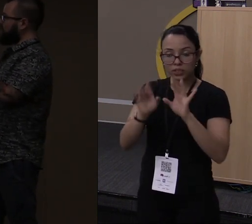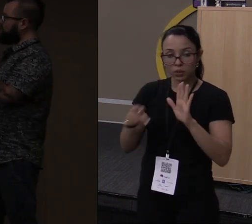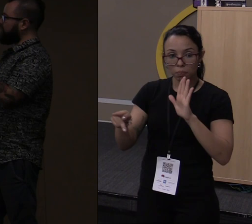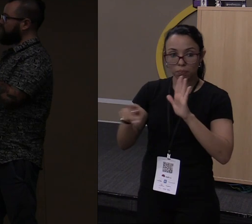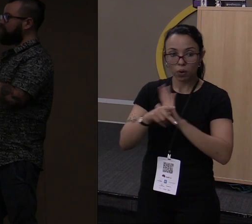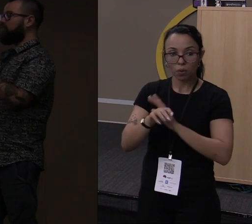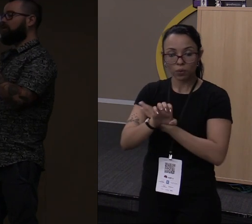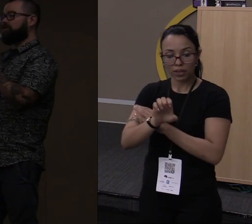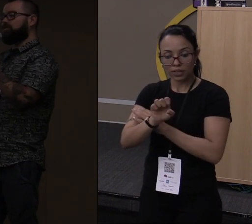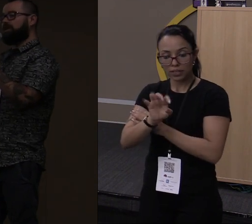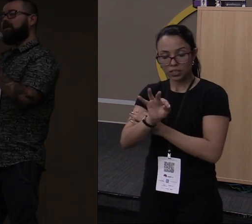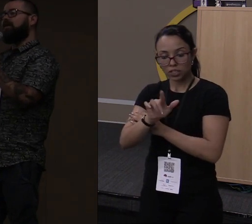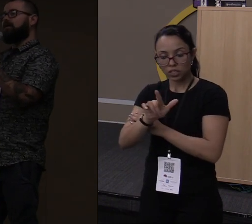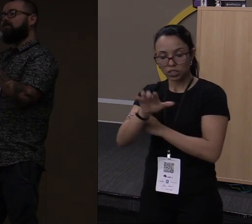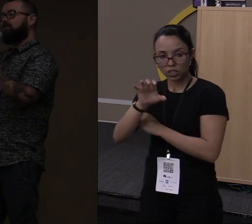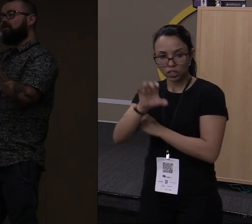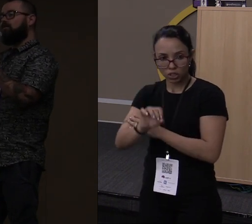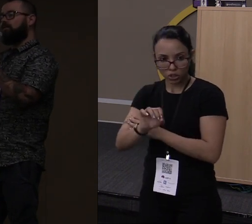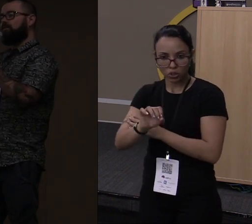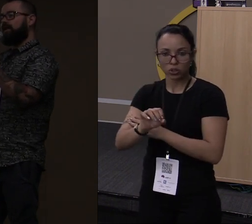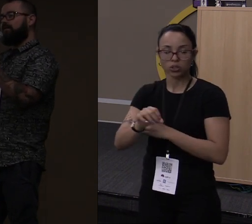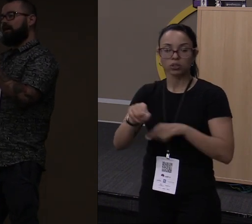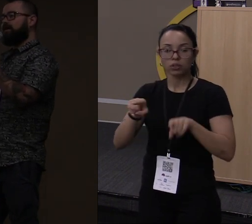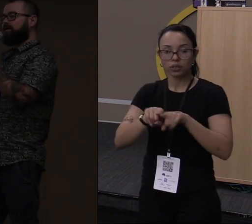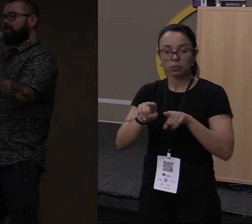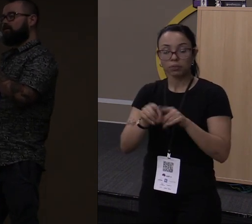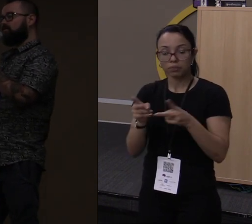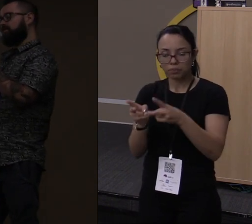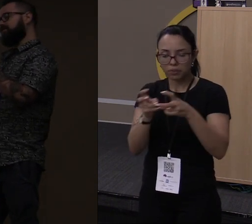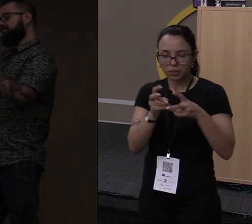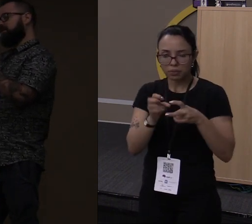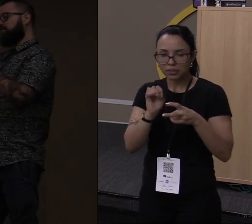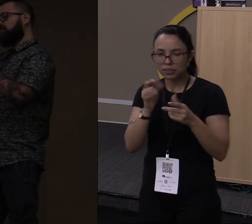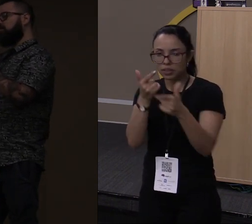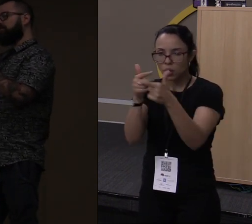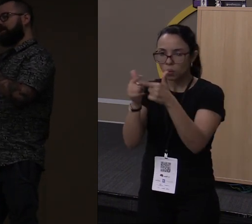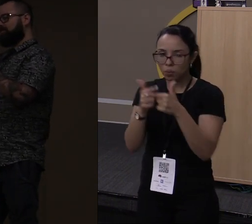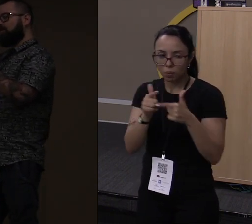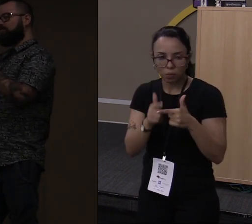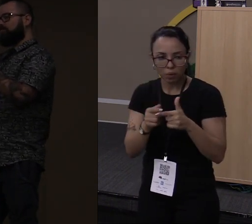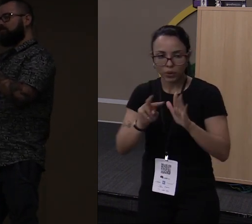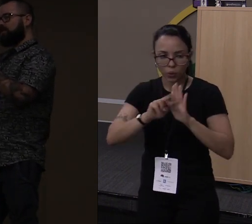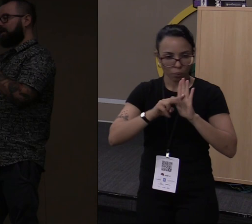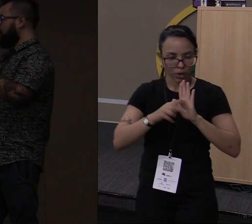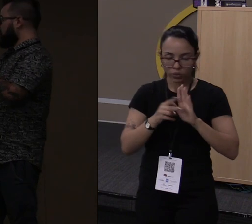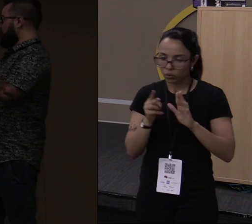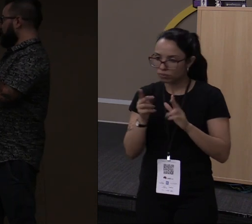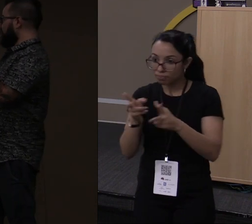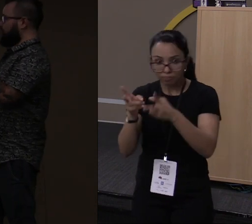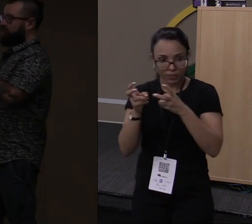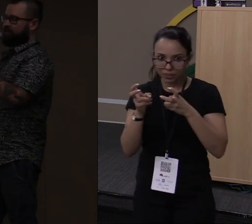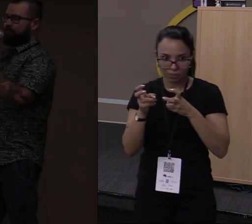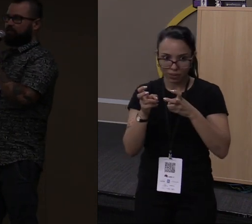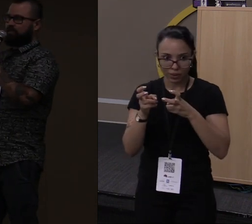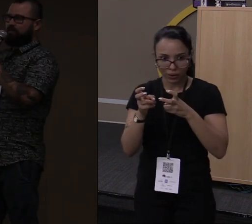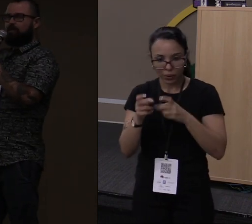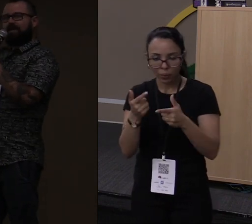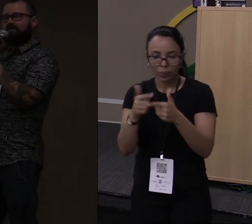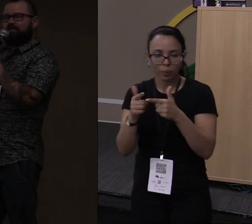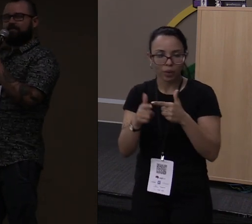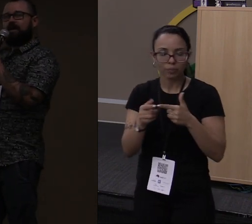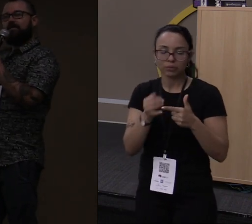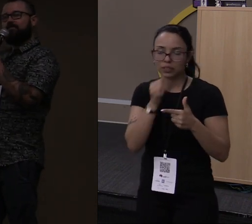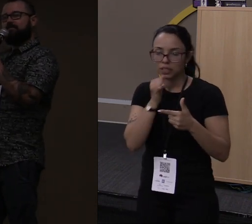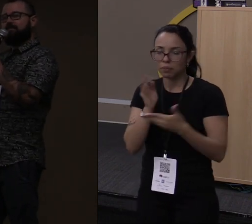O check, vai ver se o código está com algum problema que não consiga ser pego pelo compilador. Problemas, por exemplo, de